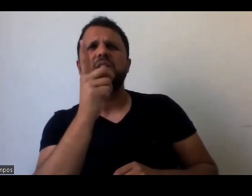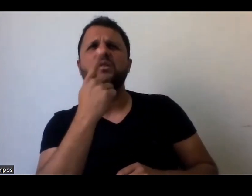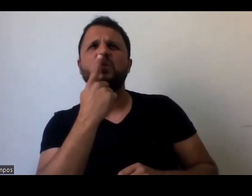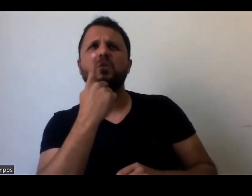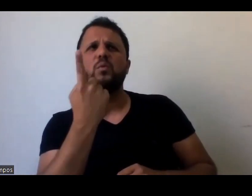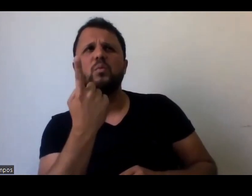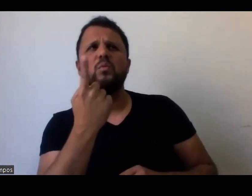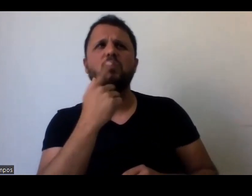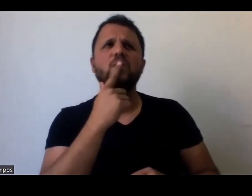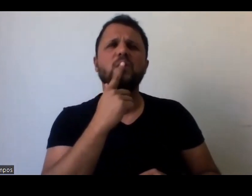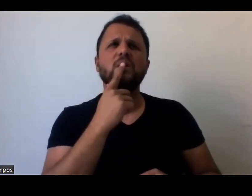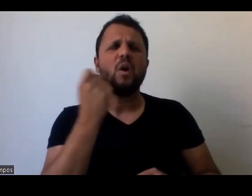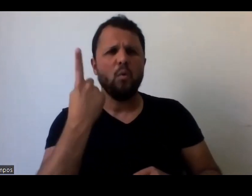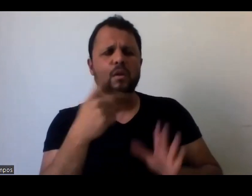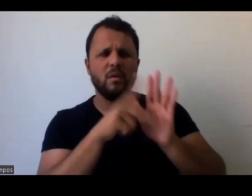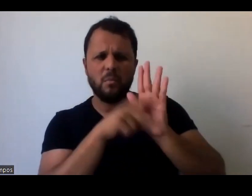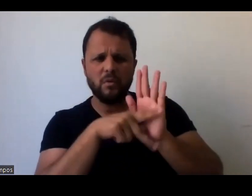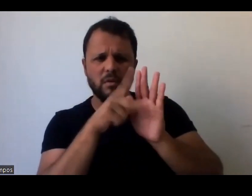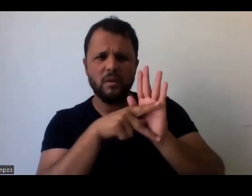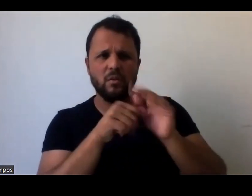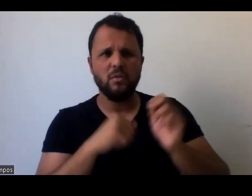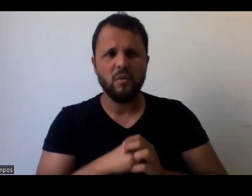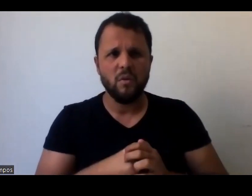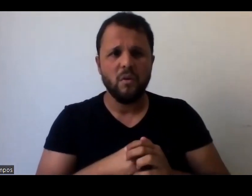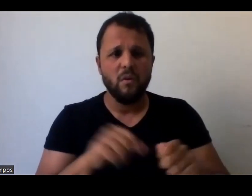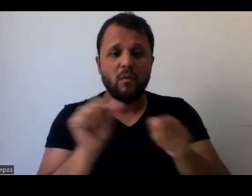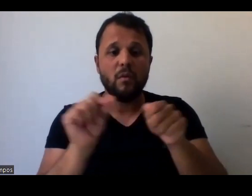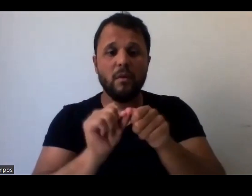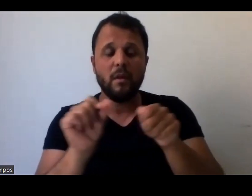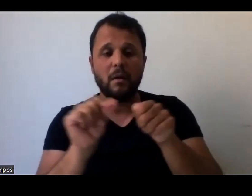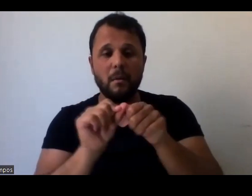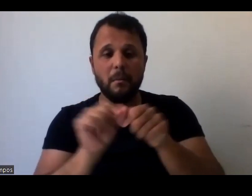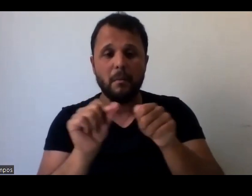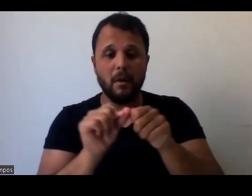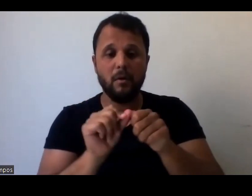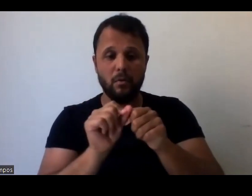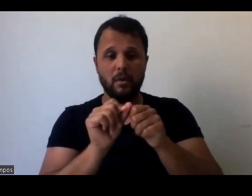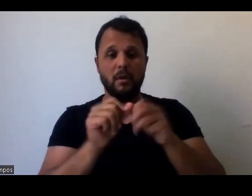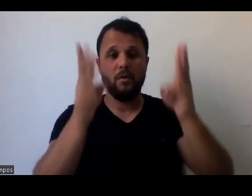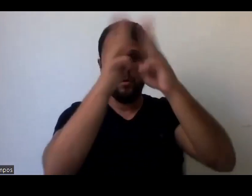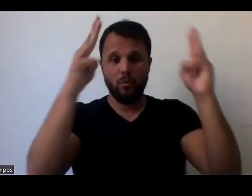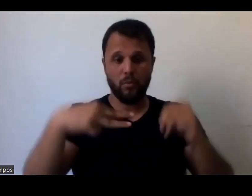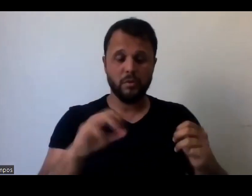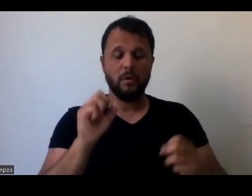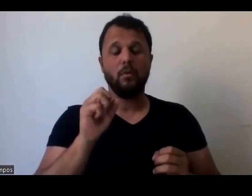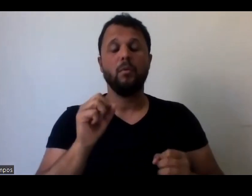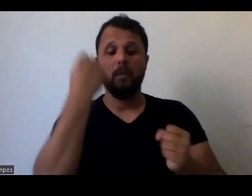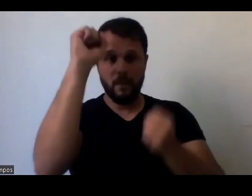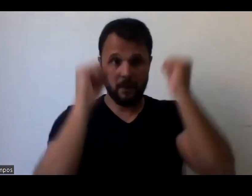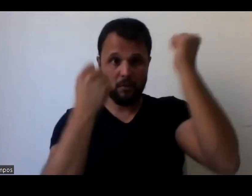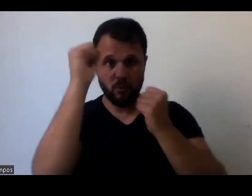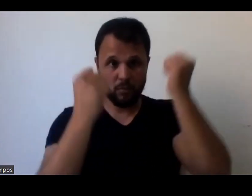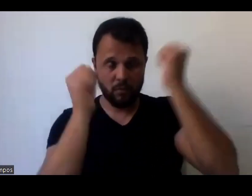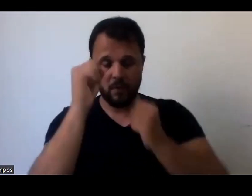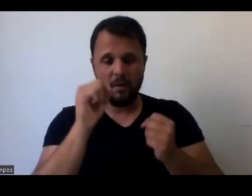algo também que eu queria complementar, foi o trabalho que a Valdisa Rússio fez no Museu da Indústria, que eu falei um pouquinho pra vocês, entre